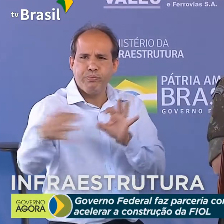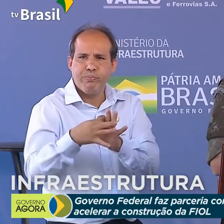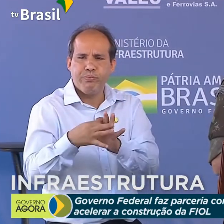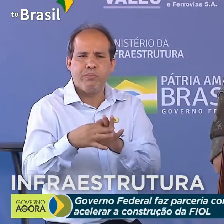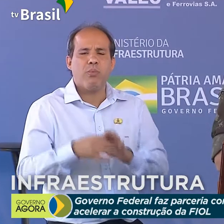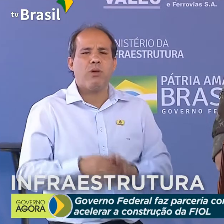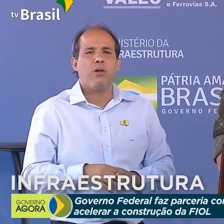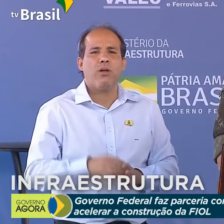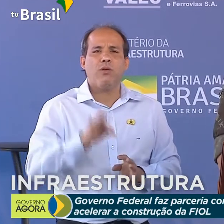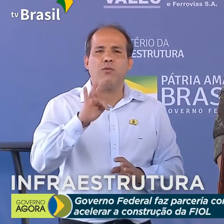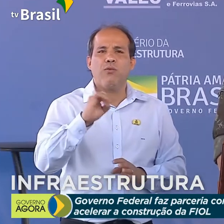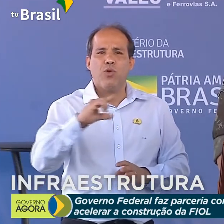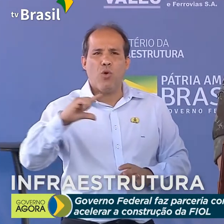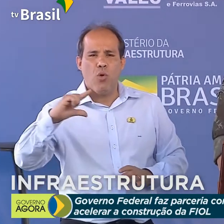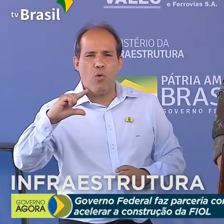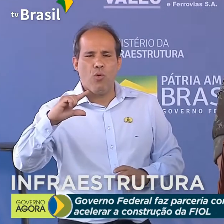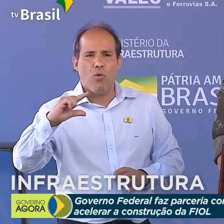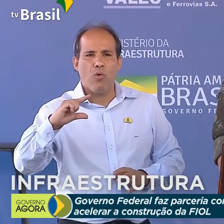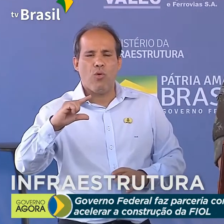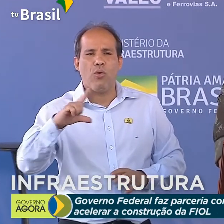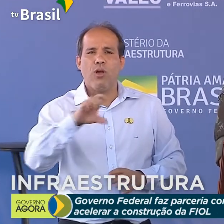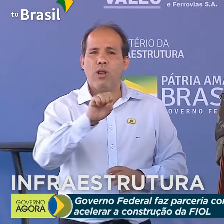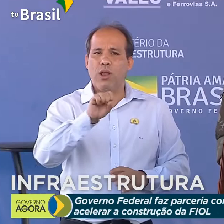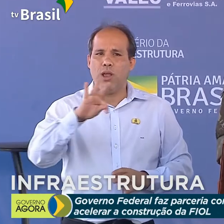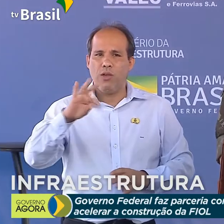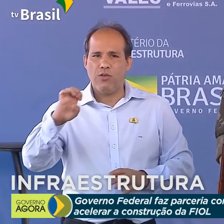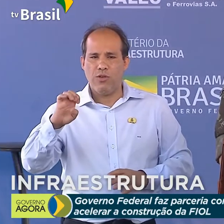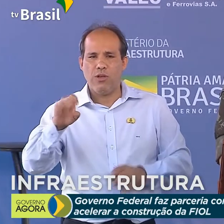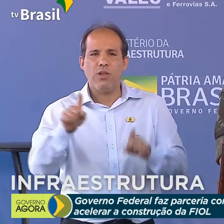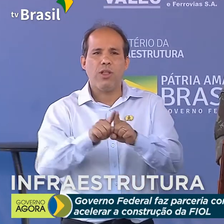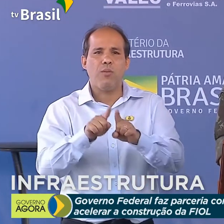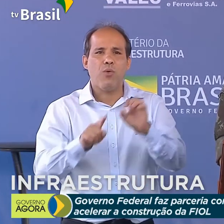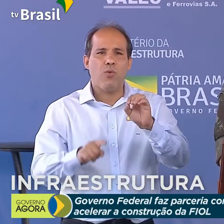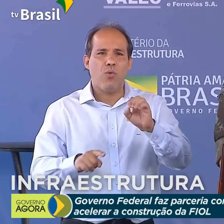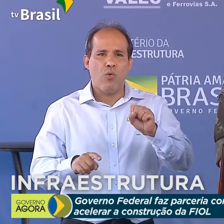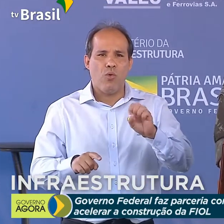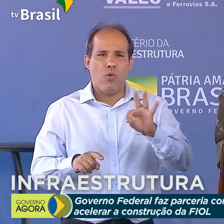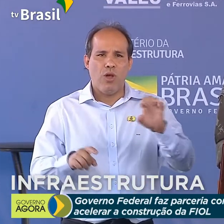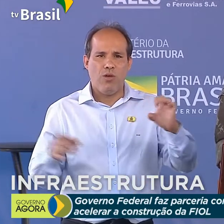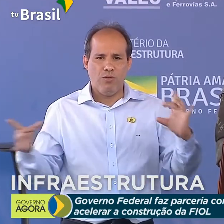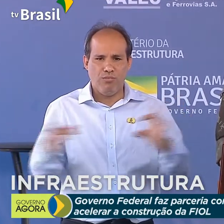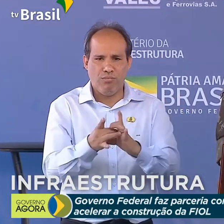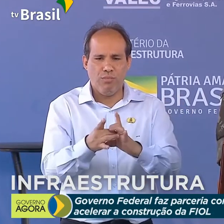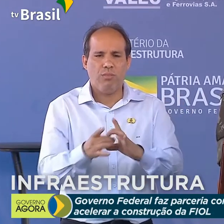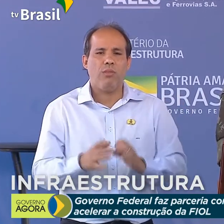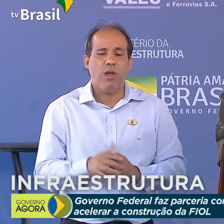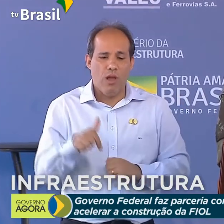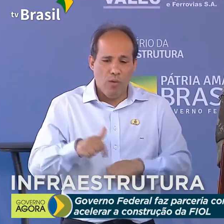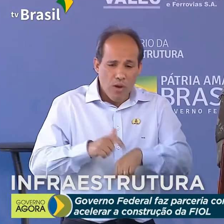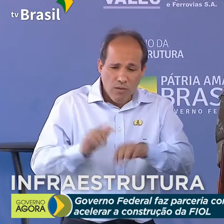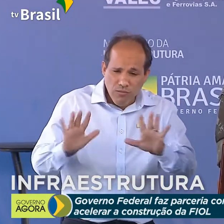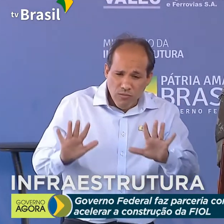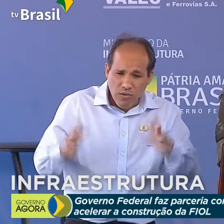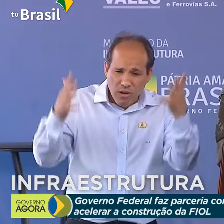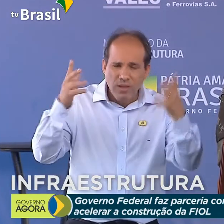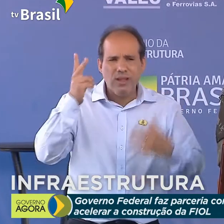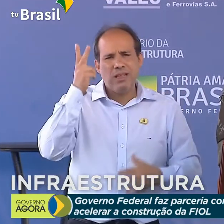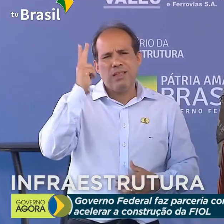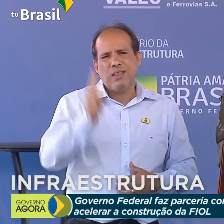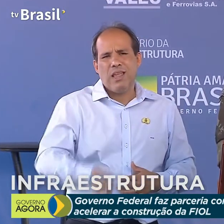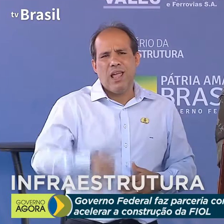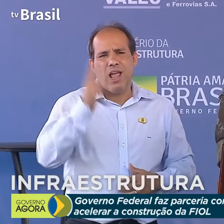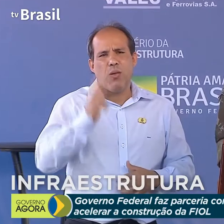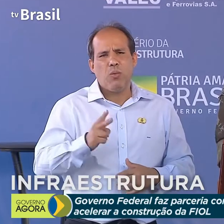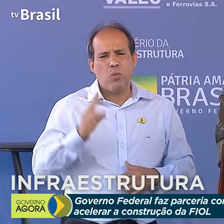FIOL. Senhor presidente, senhoras e senhores, Nesta memorável ocasião, a sempre incansável